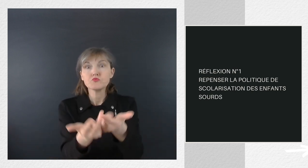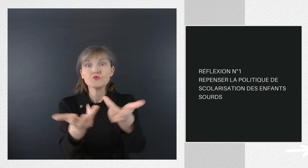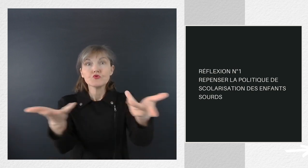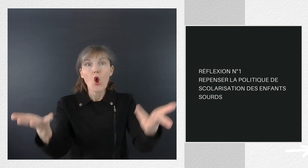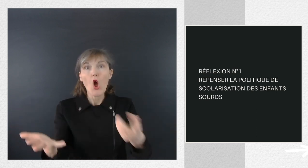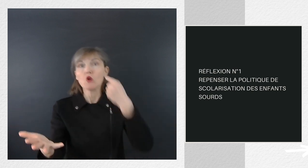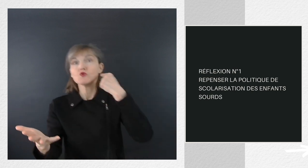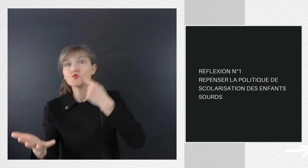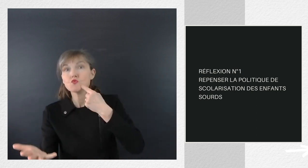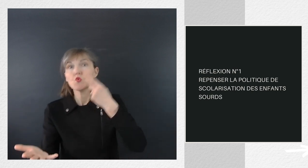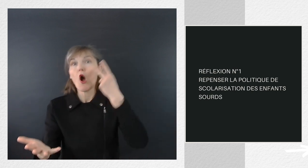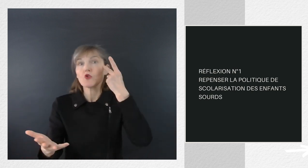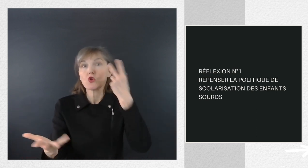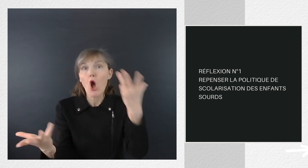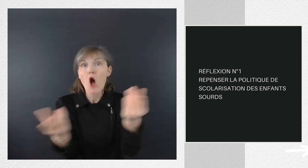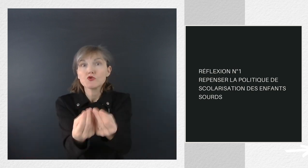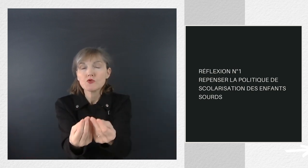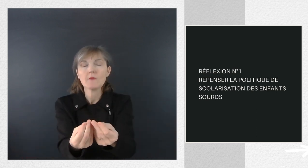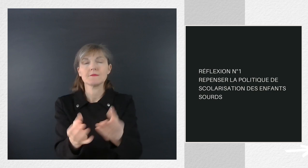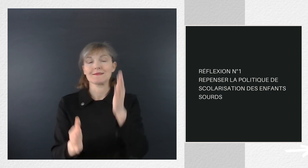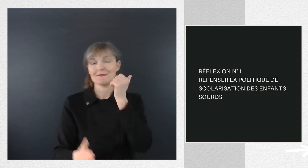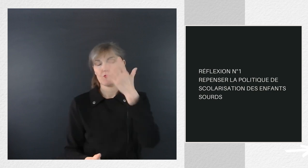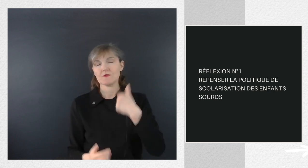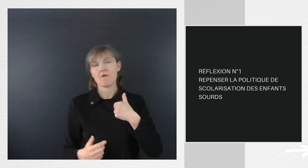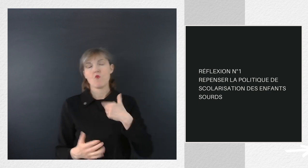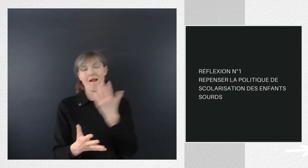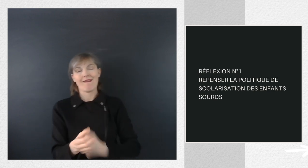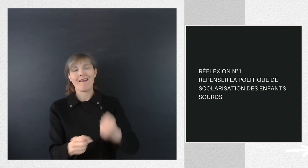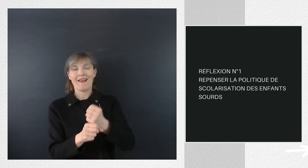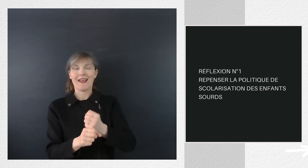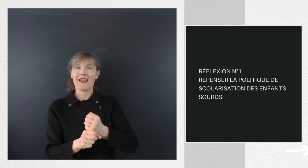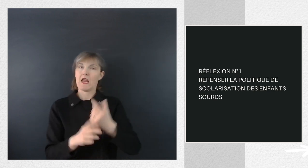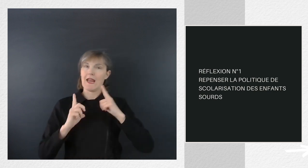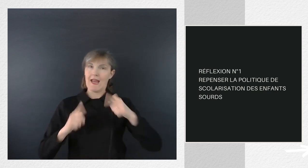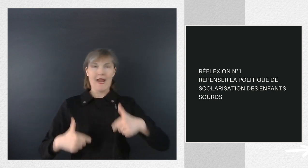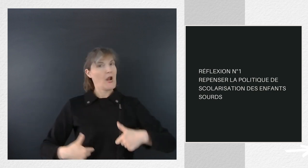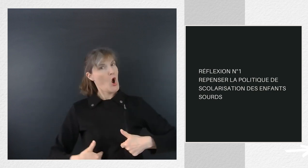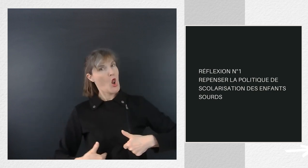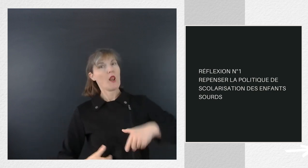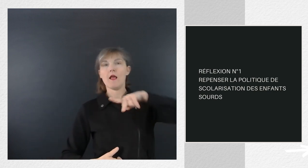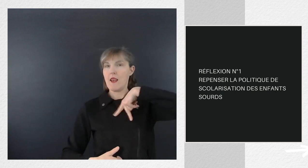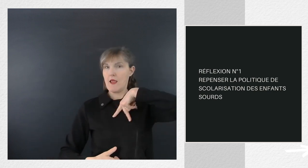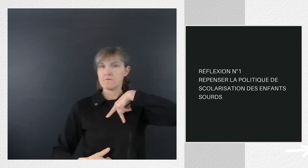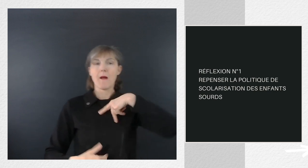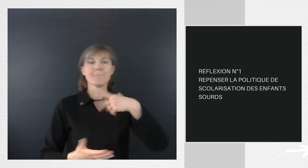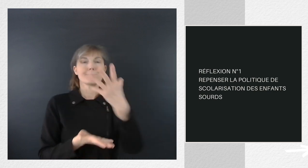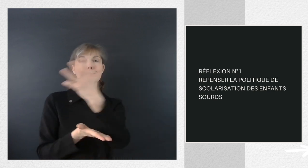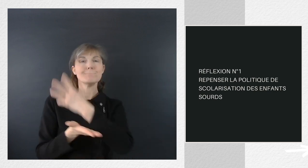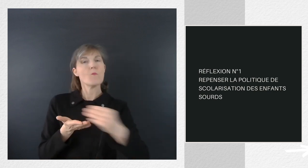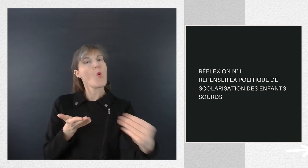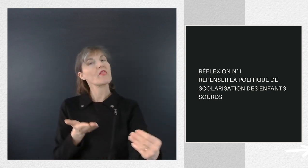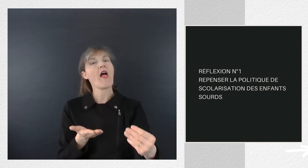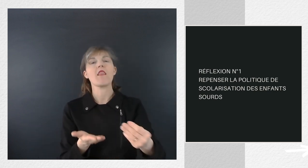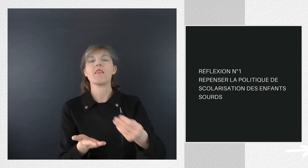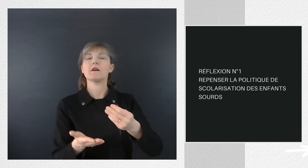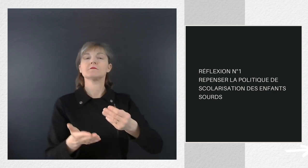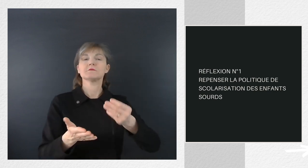sourd et entendant, tout simplement car on est en situation de mixité d'enfants sourds et entendants.